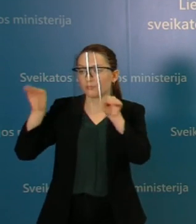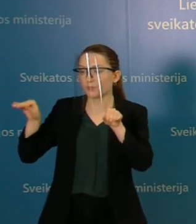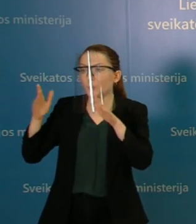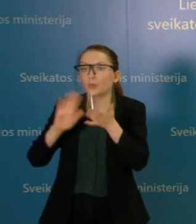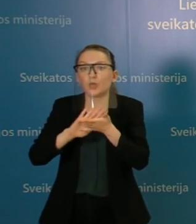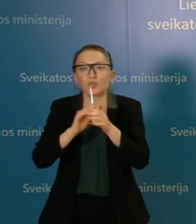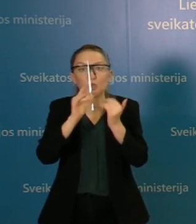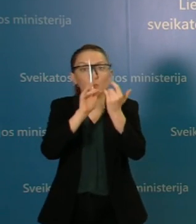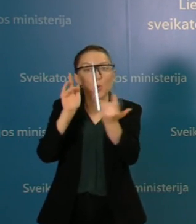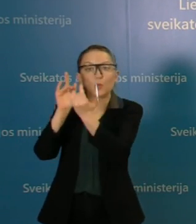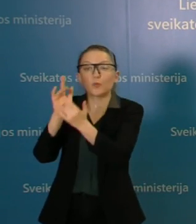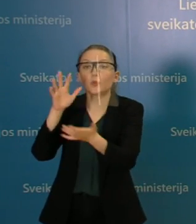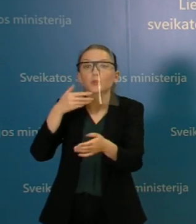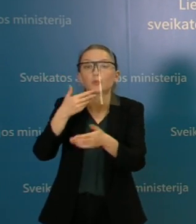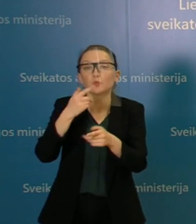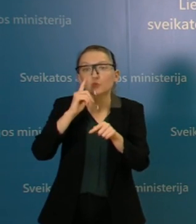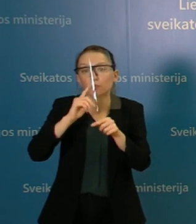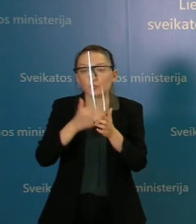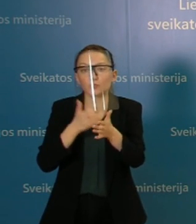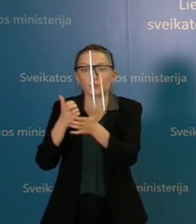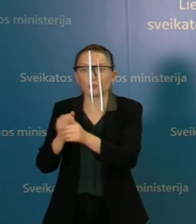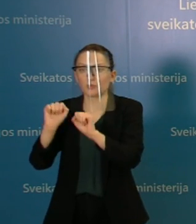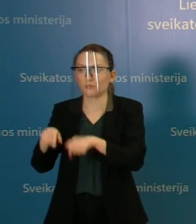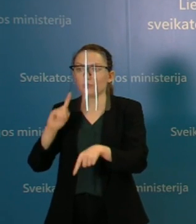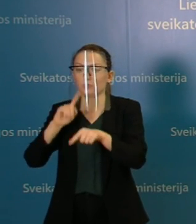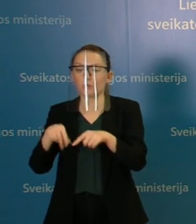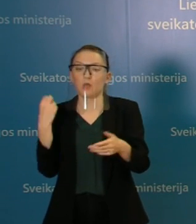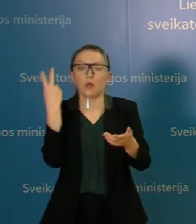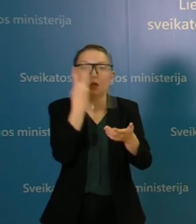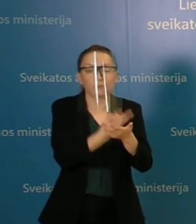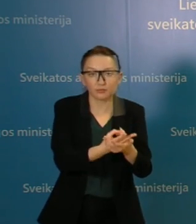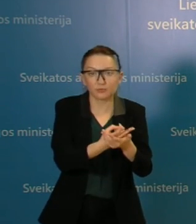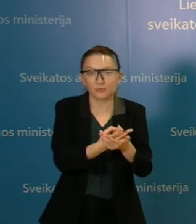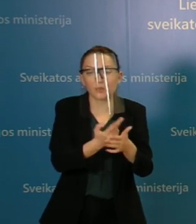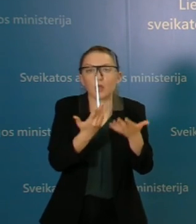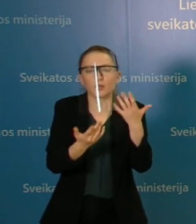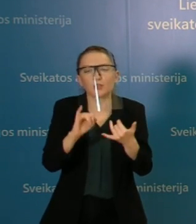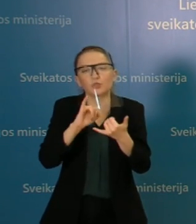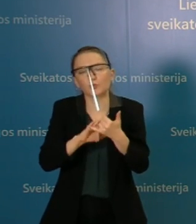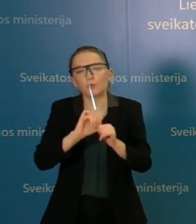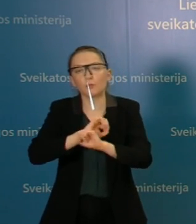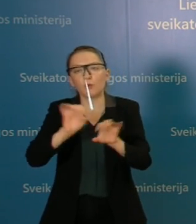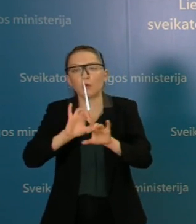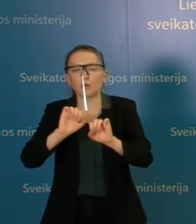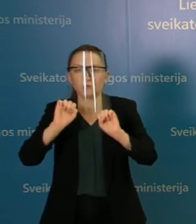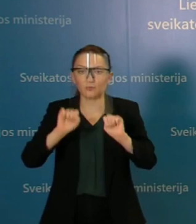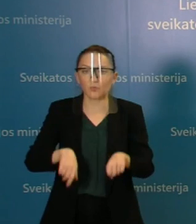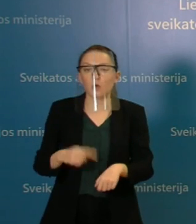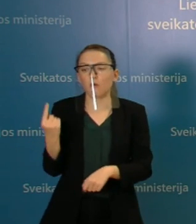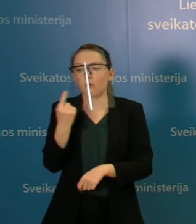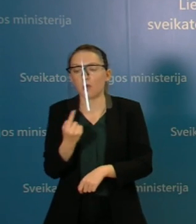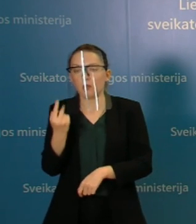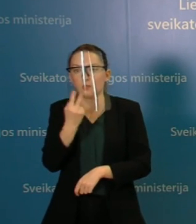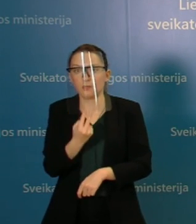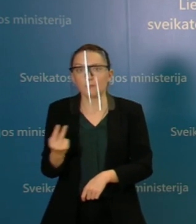pakankamai lovų, kad juos galėtų iš karto perkelti į gydymo įsteigas. Ir yra konkrečių istorijų, kai žmonės po pusantros arba